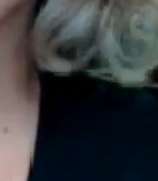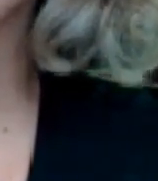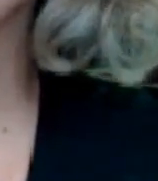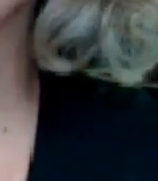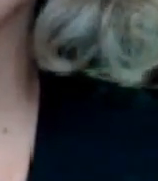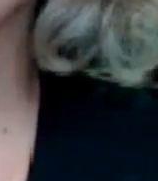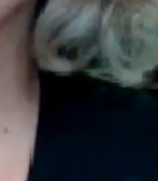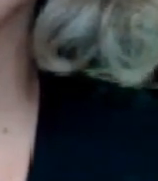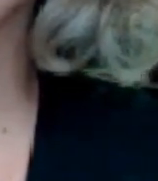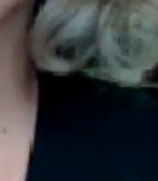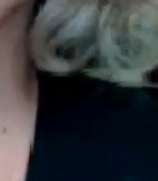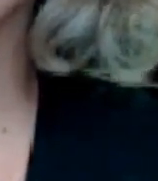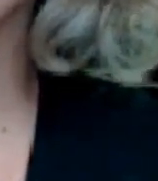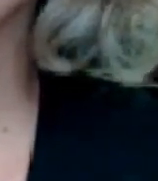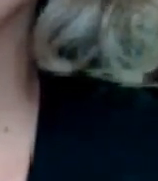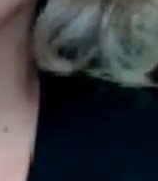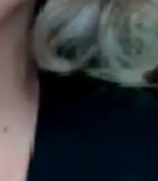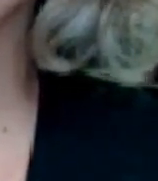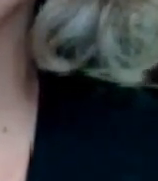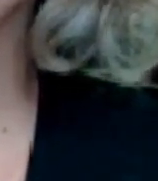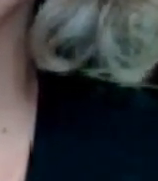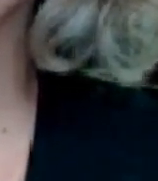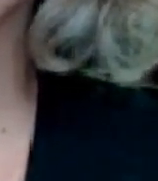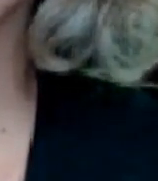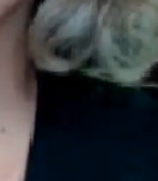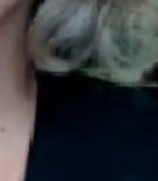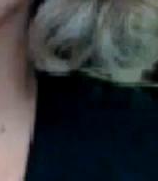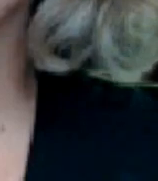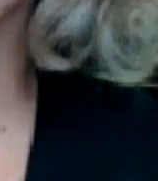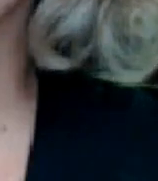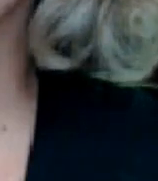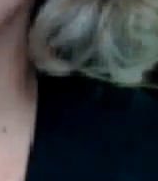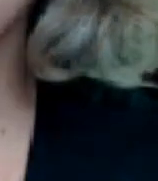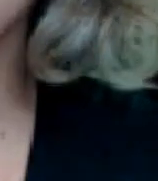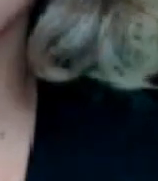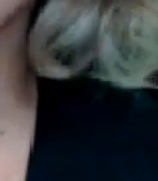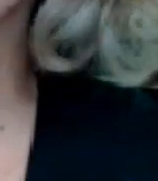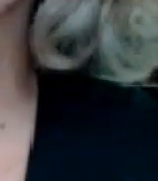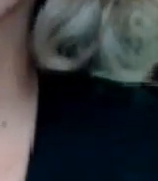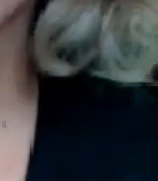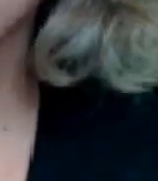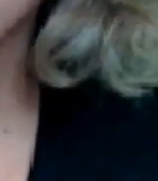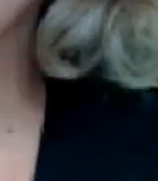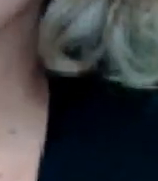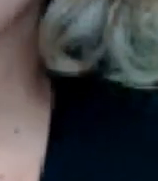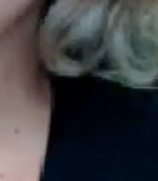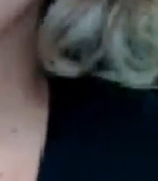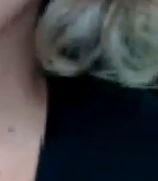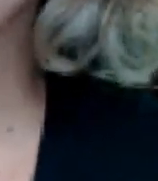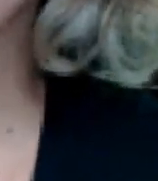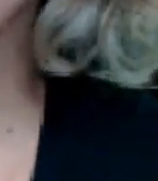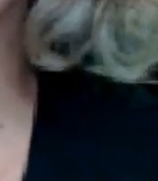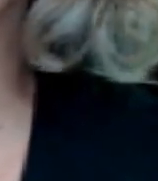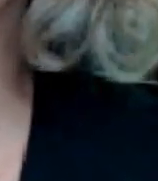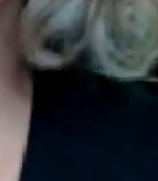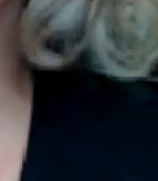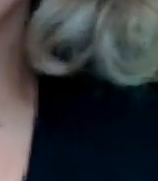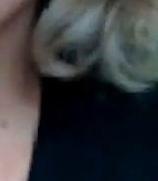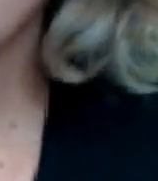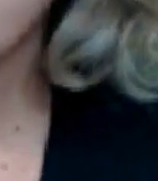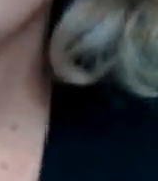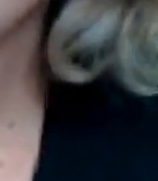le sale de esta manera pues él les da la vuelta y logra las cosas así es él cómo hacerlo